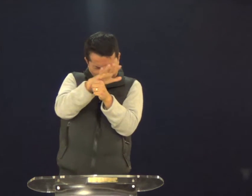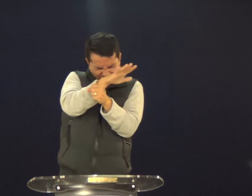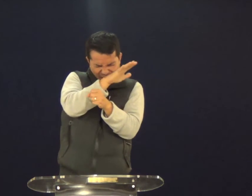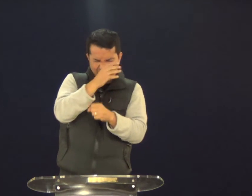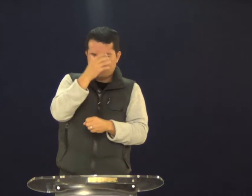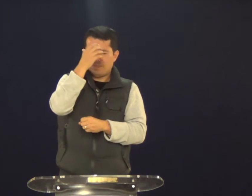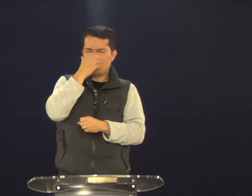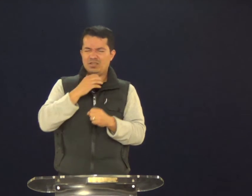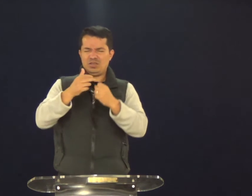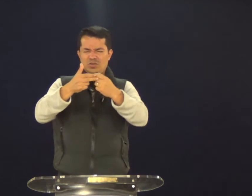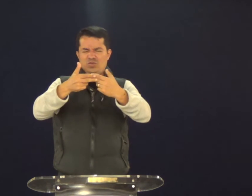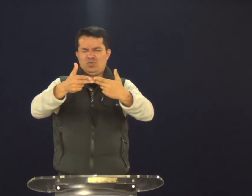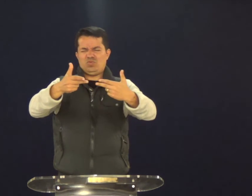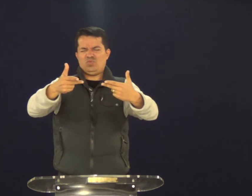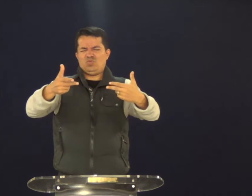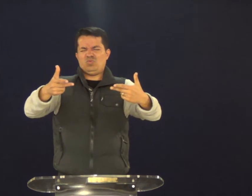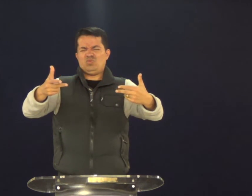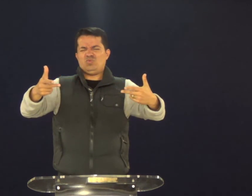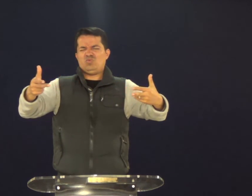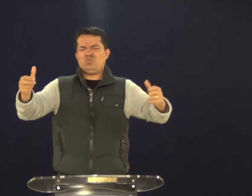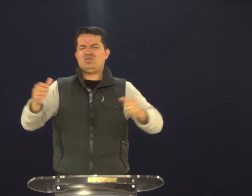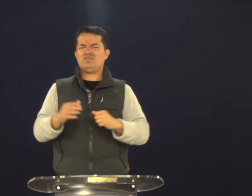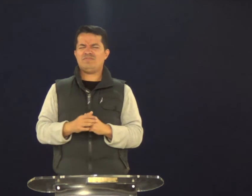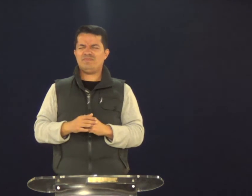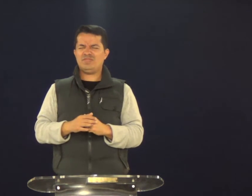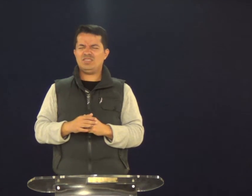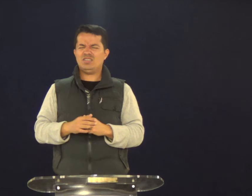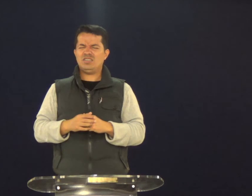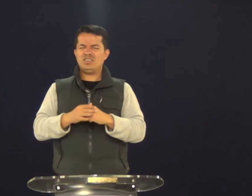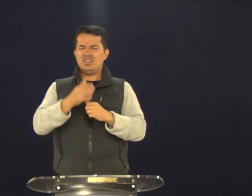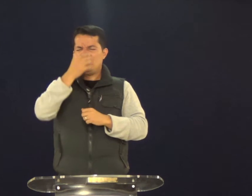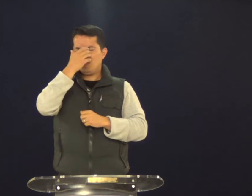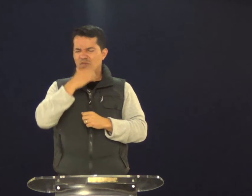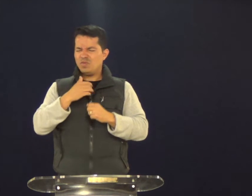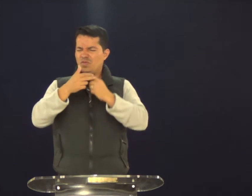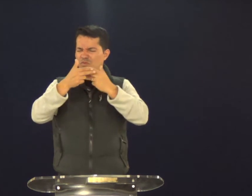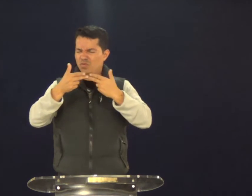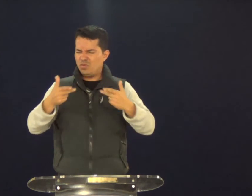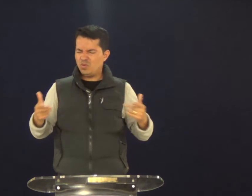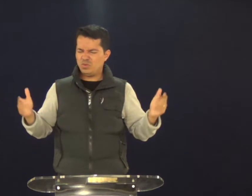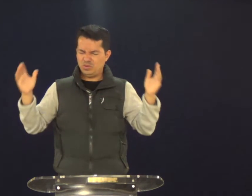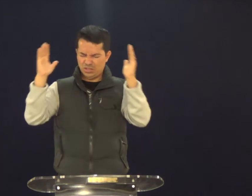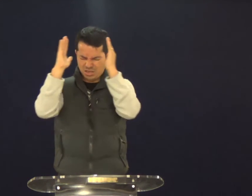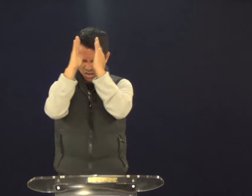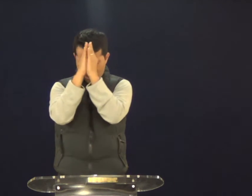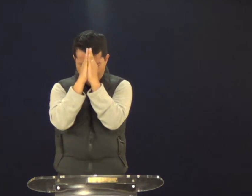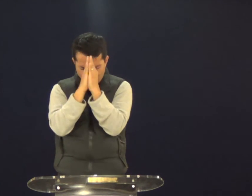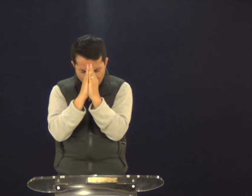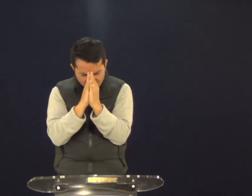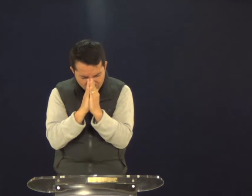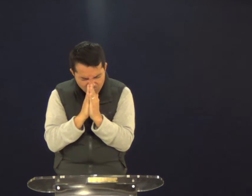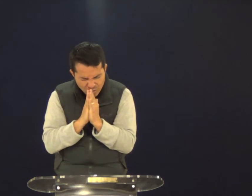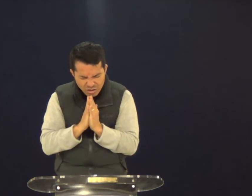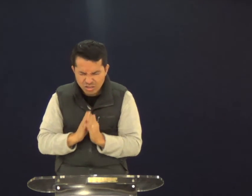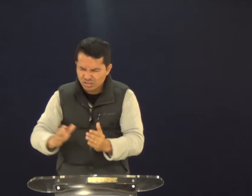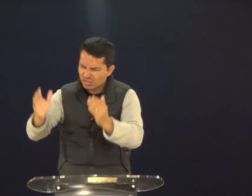desejar que a nossa árvore seja cheia de frutos. Que esses frutos sejam a